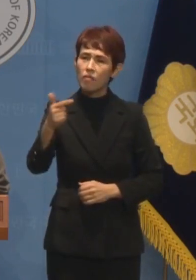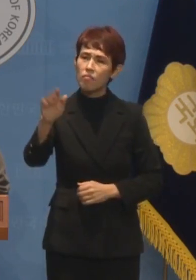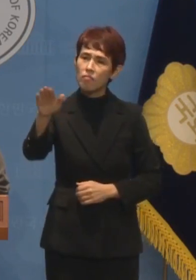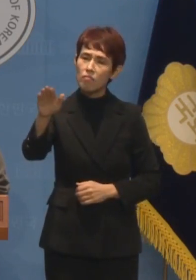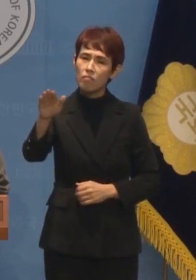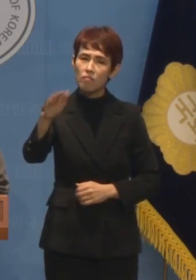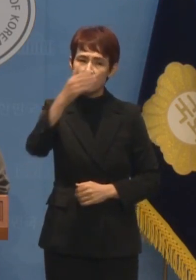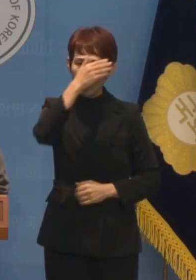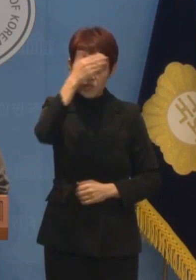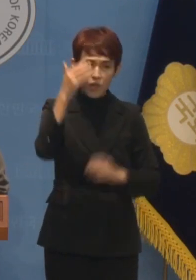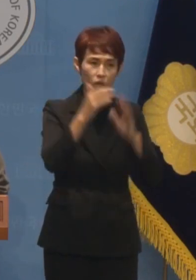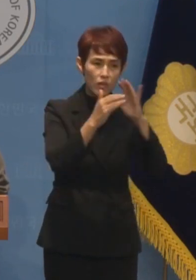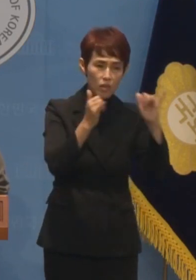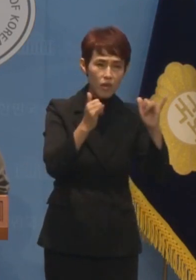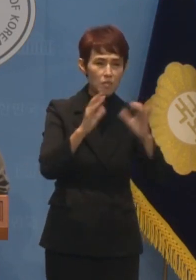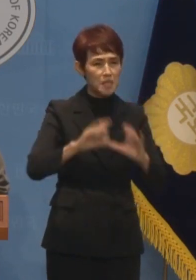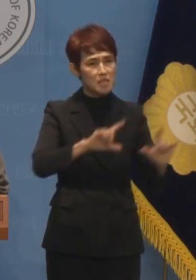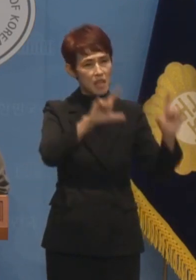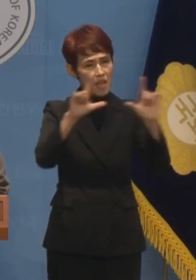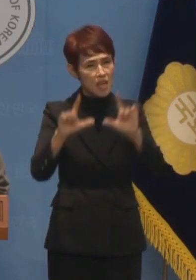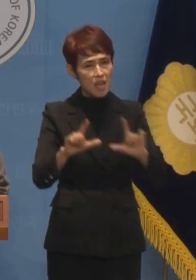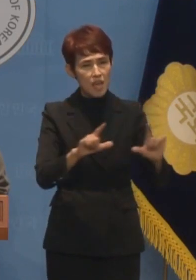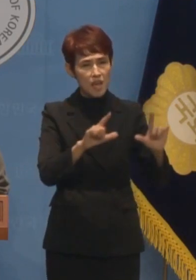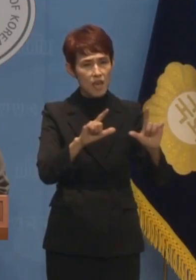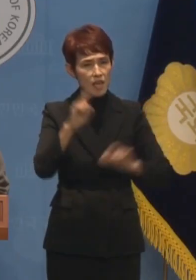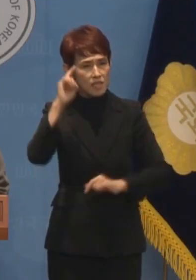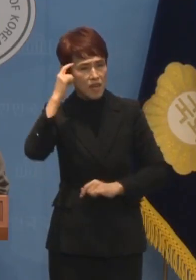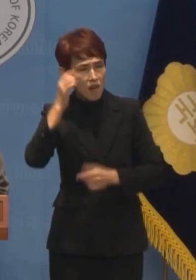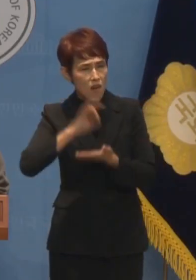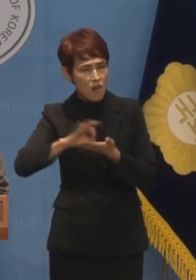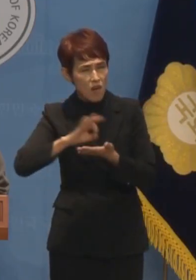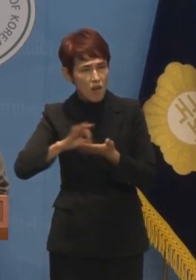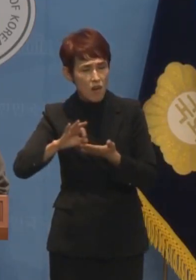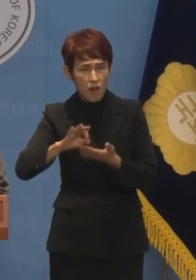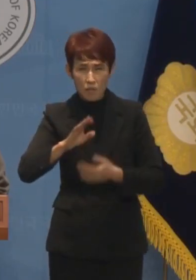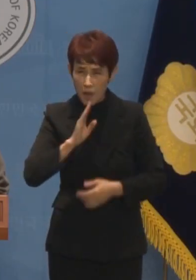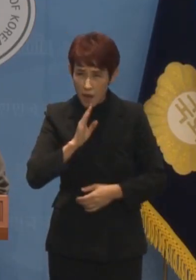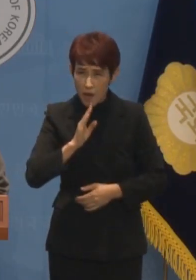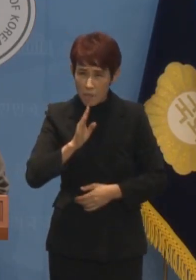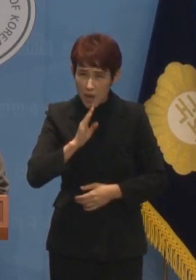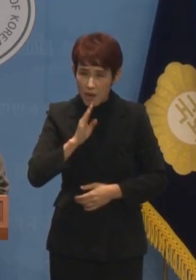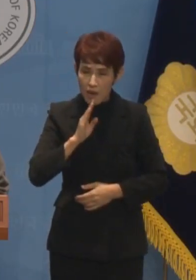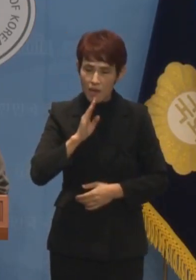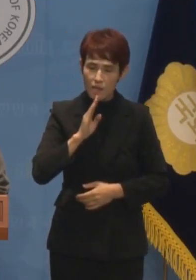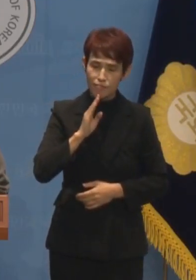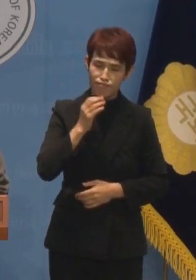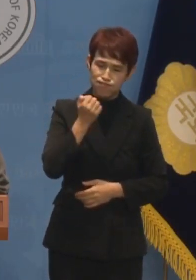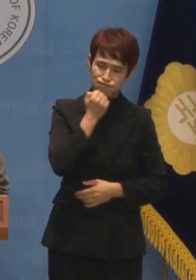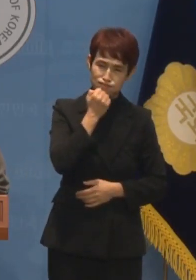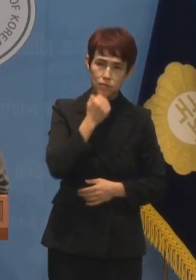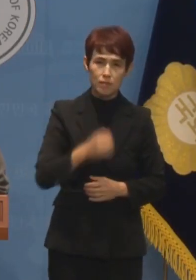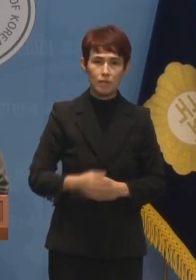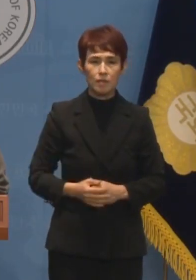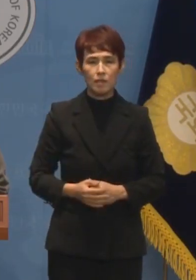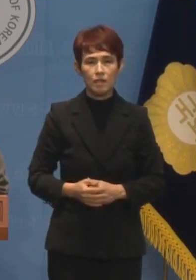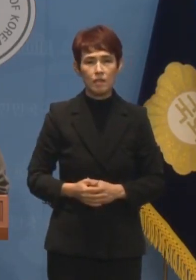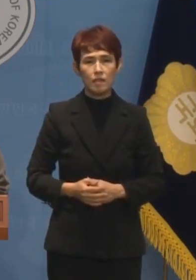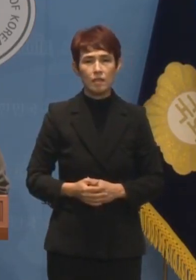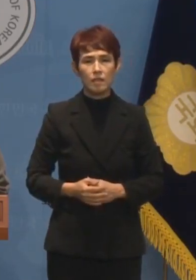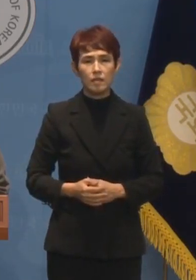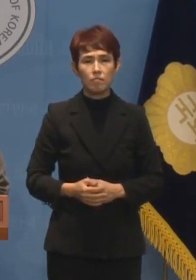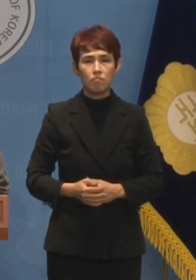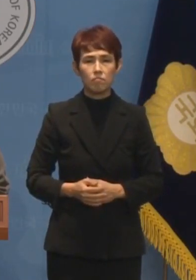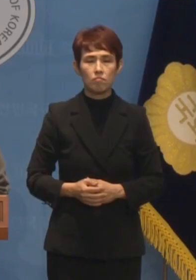청년과 민생을 챙겼는지 참으로 코웃음칠 일입니다. 그동안 정권 퇴진